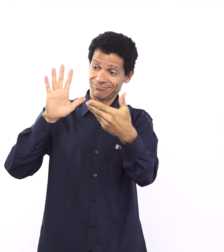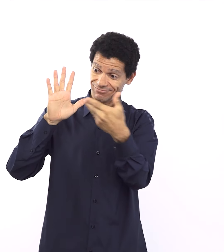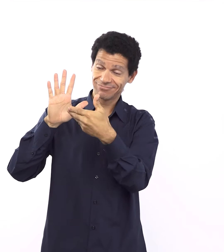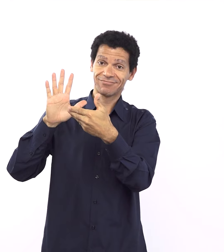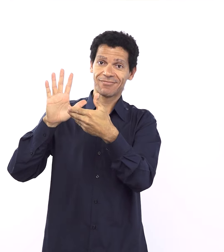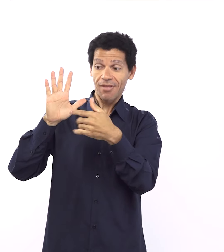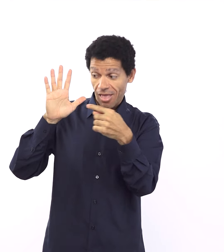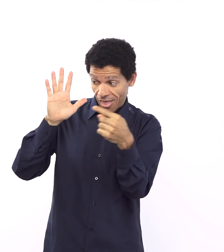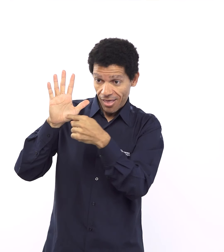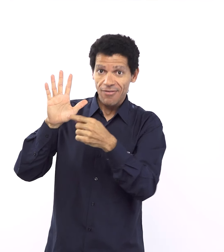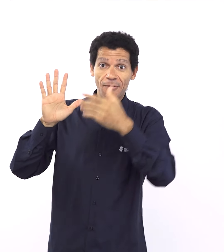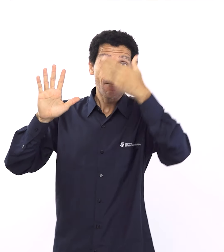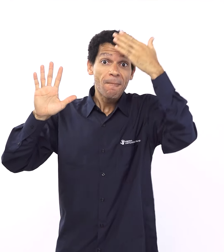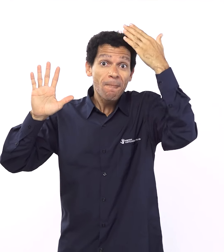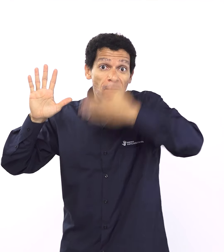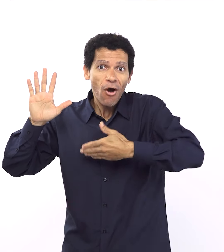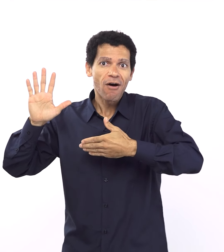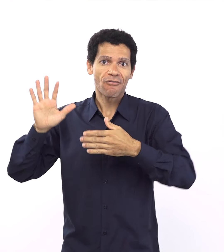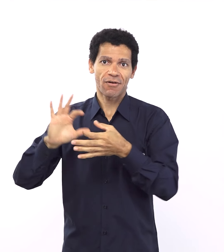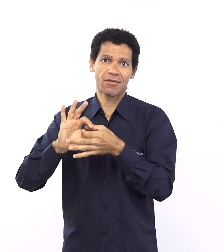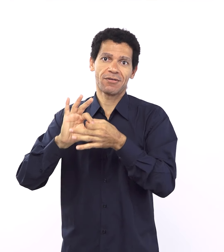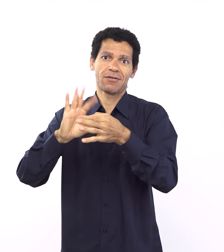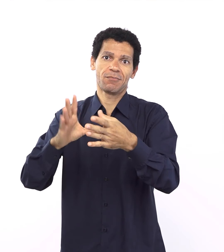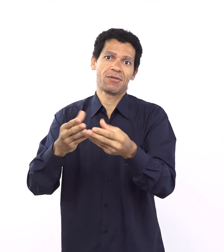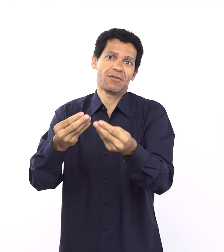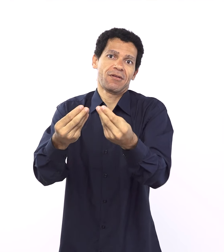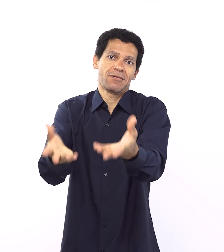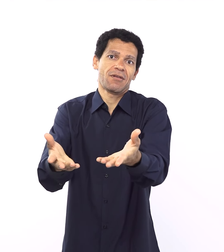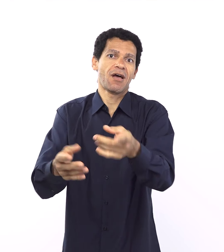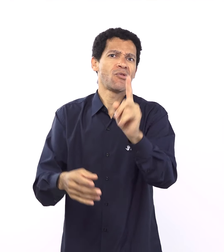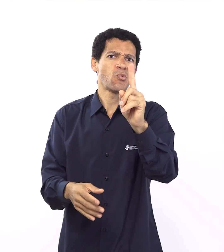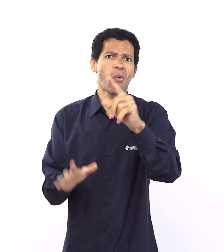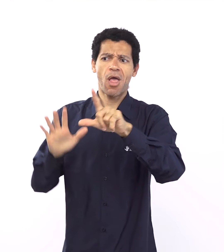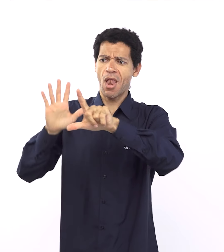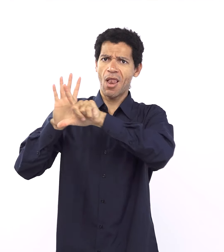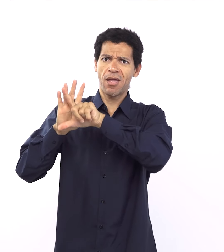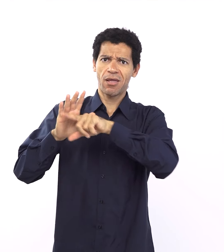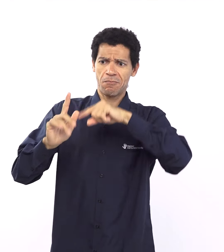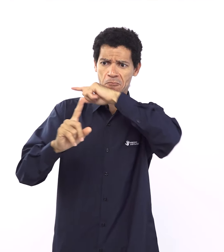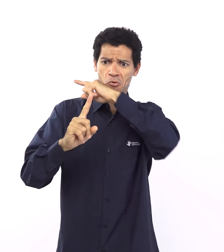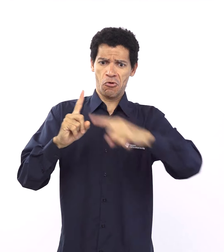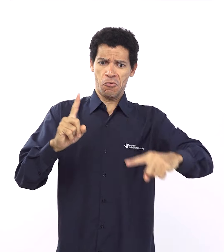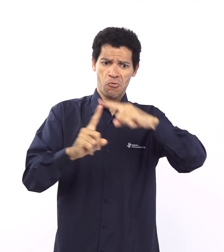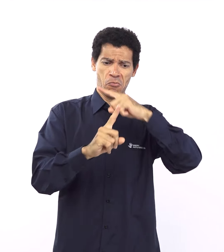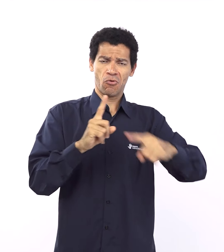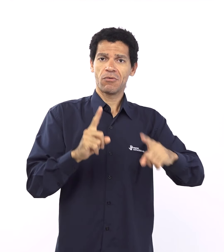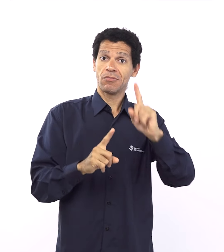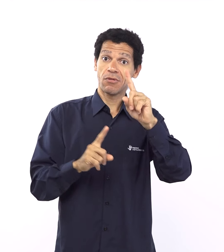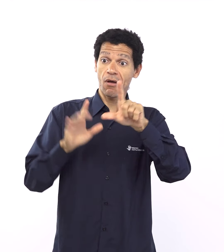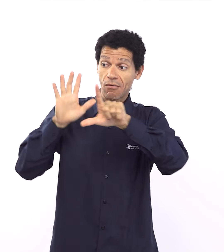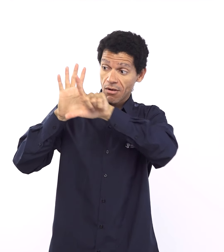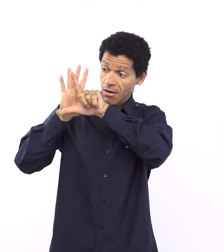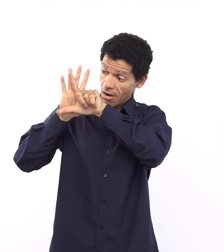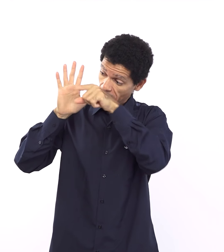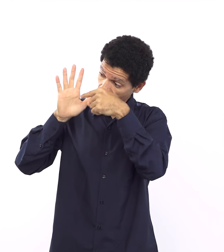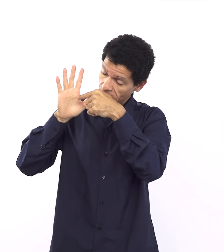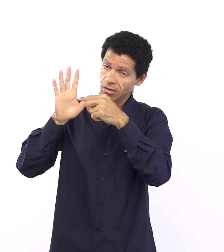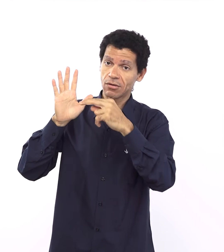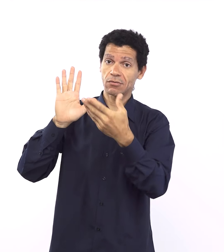e é importante lembrar para quem está assistindo a gente isso é muito importante